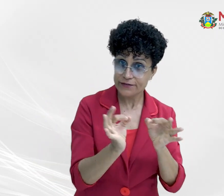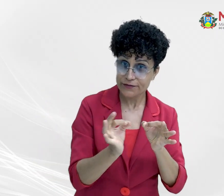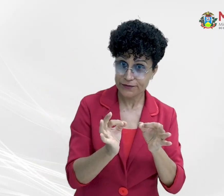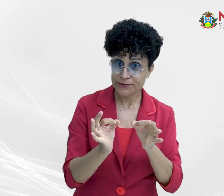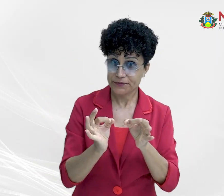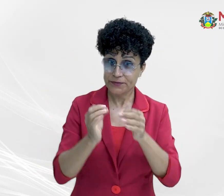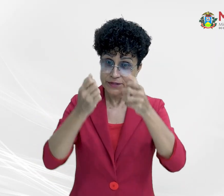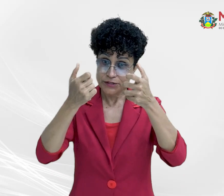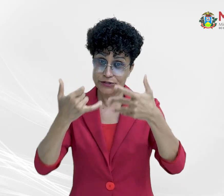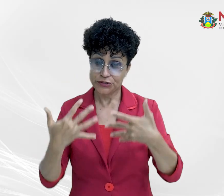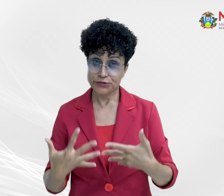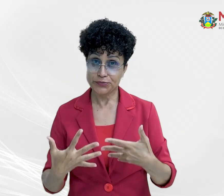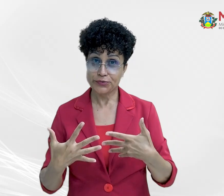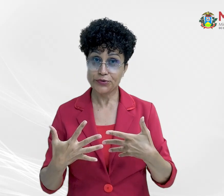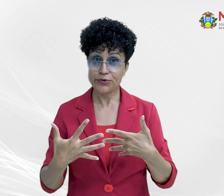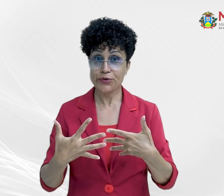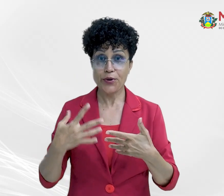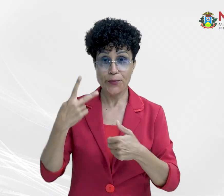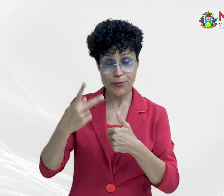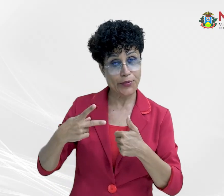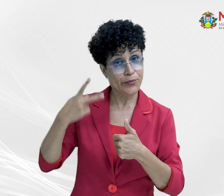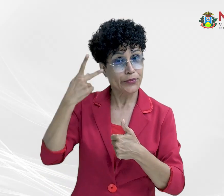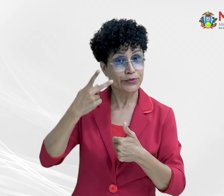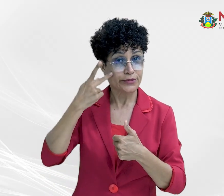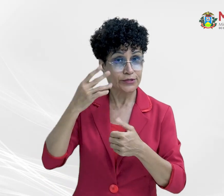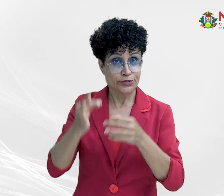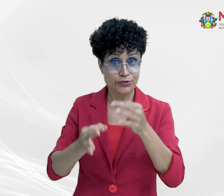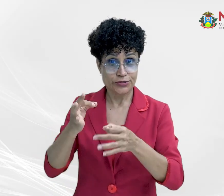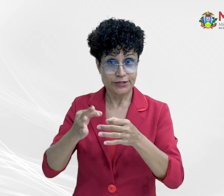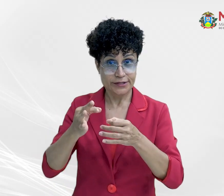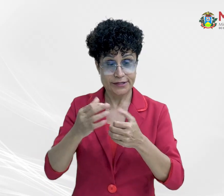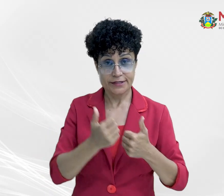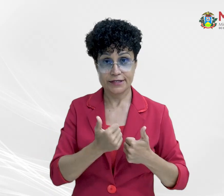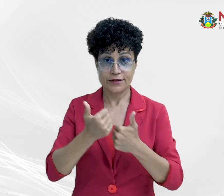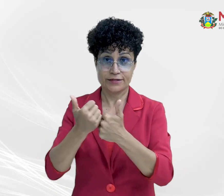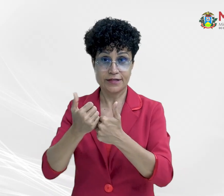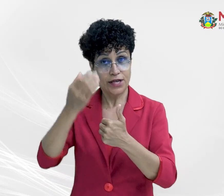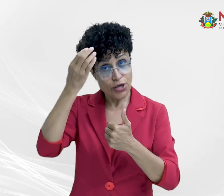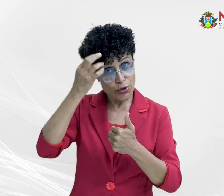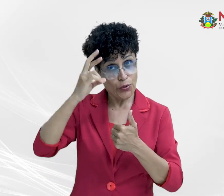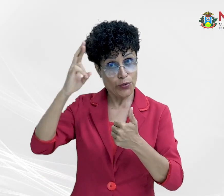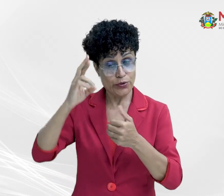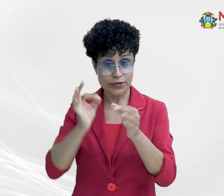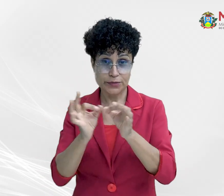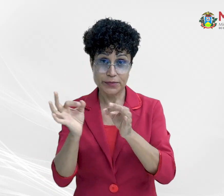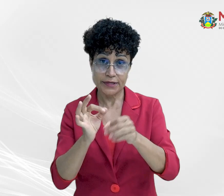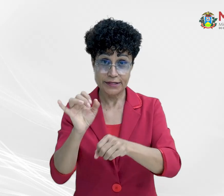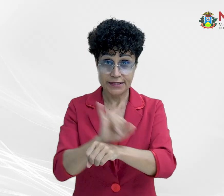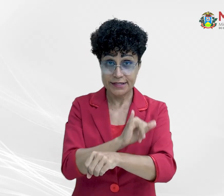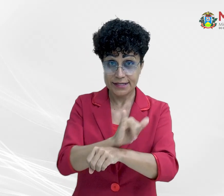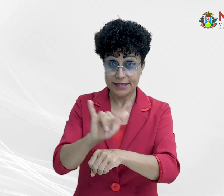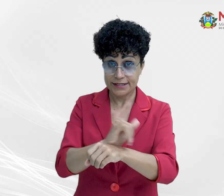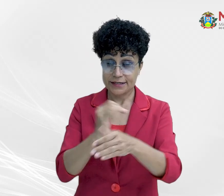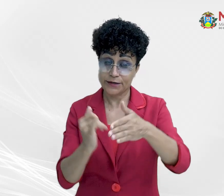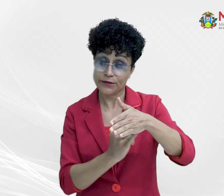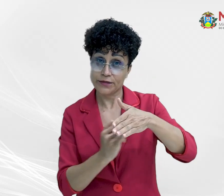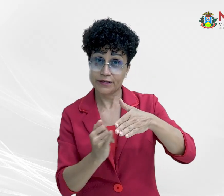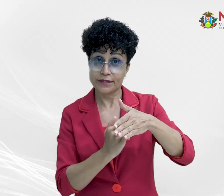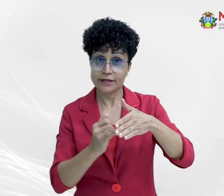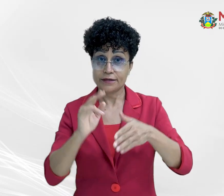promotora de justiça auxiliar da Procuradoria-Geral de Justiça e coordenadora do Planejamento Estratégico Institucional, Ellen